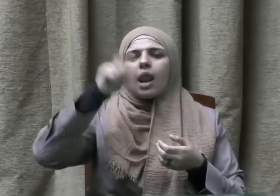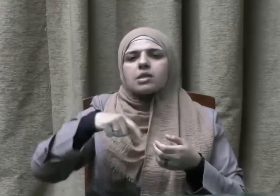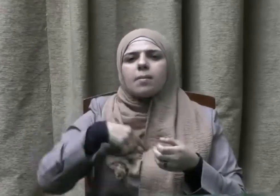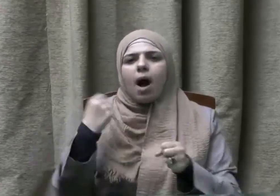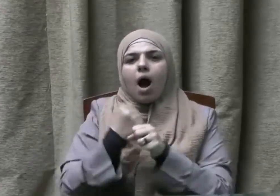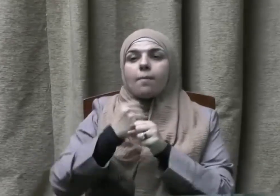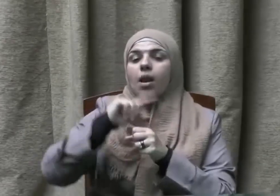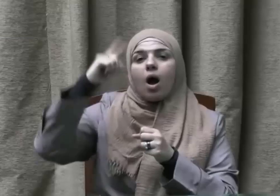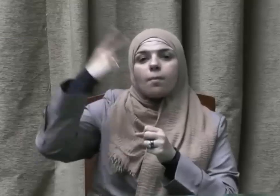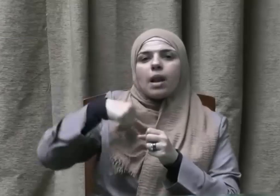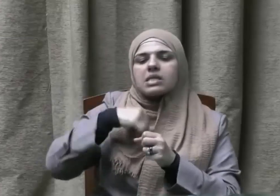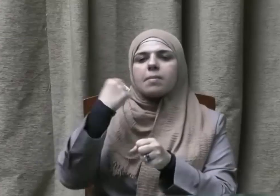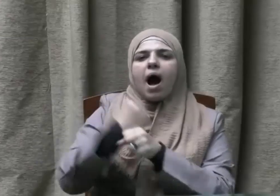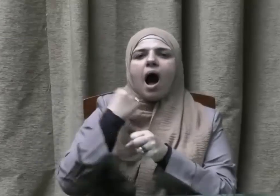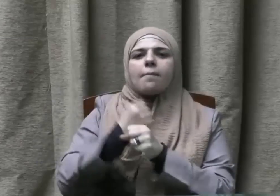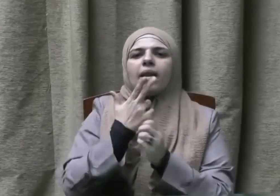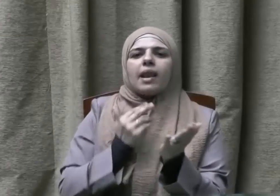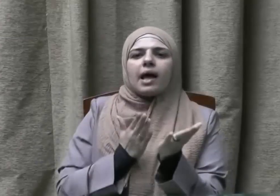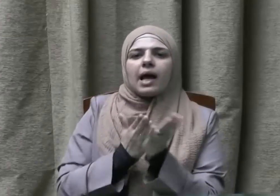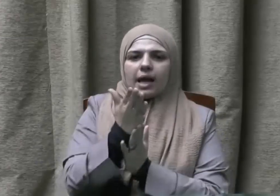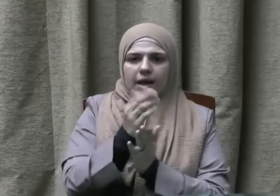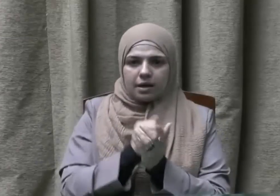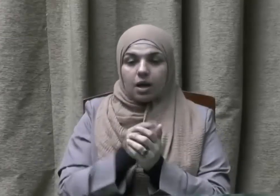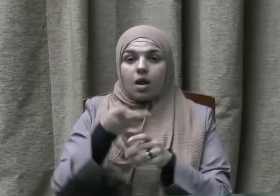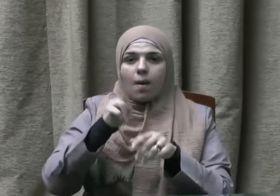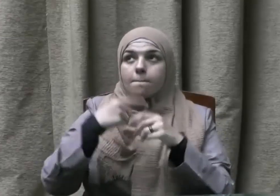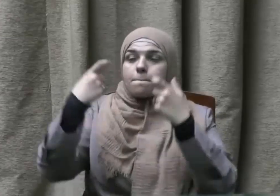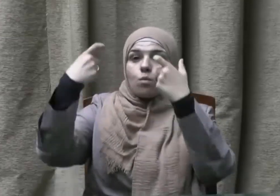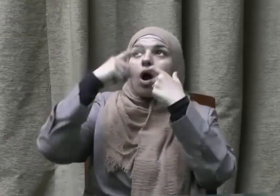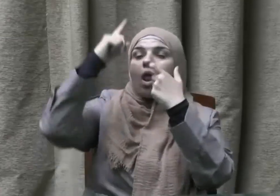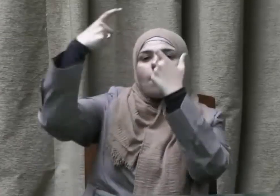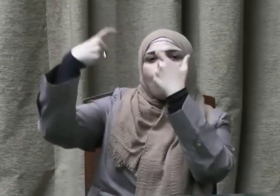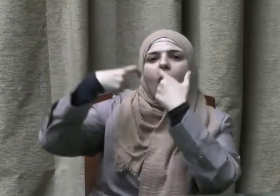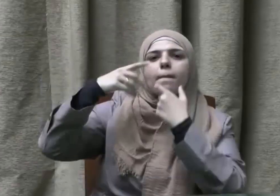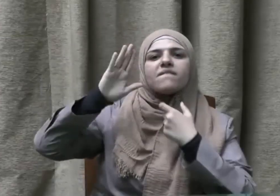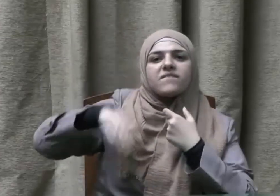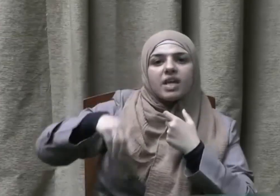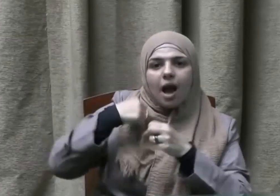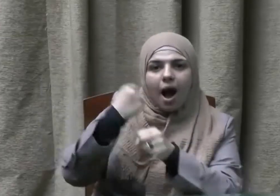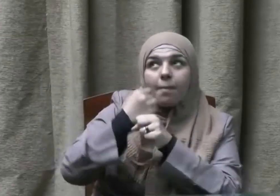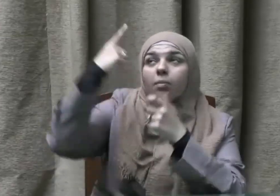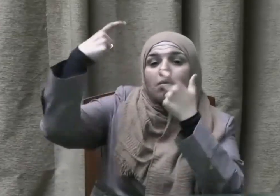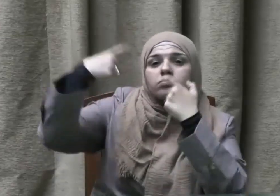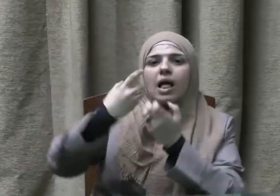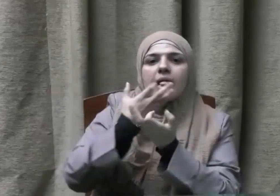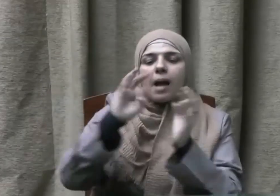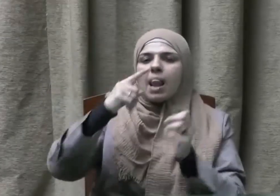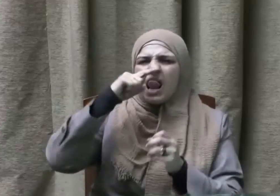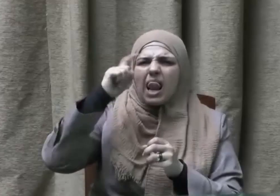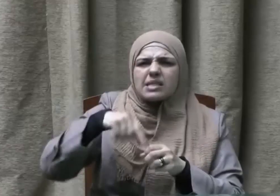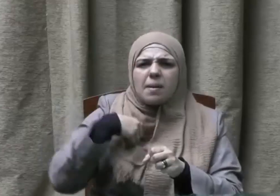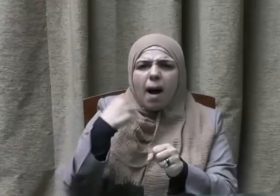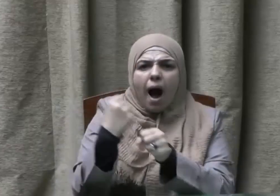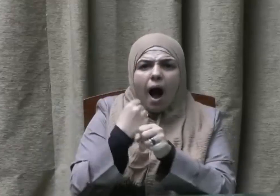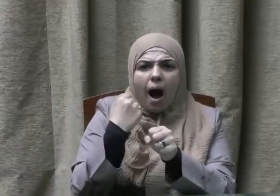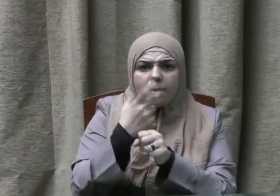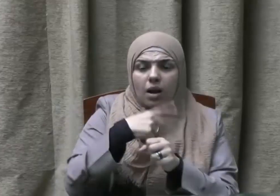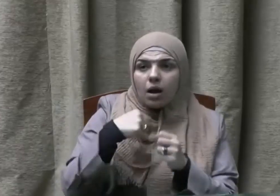مأمور بحسن الأداء ومراقبة الله عز وجل وعليه أن يعي أنه يتعامل مع